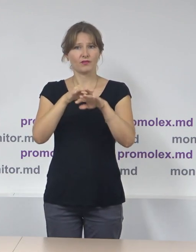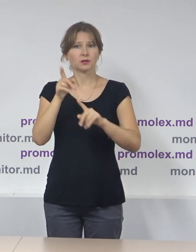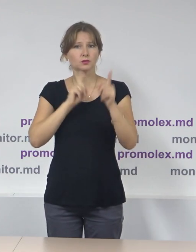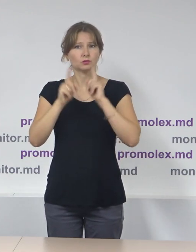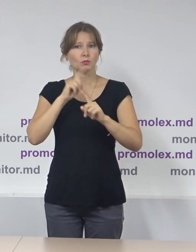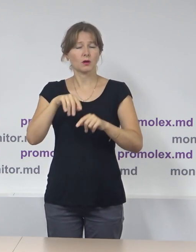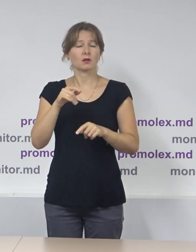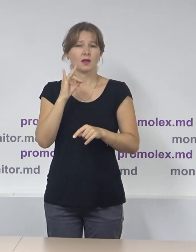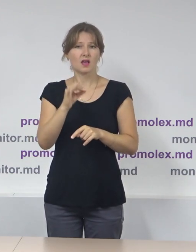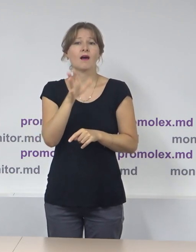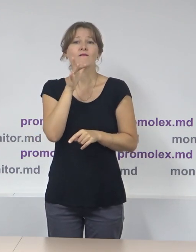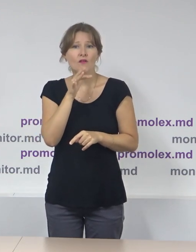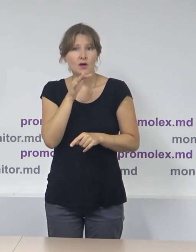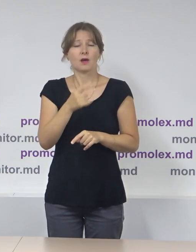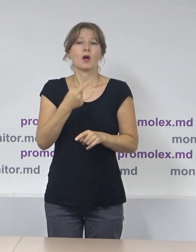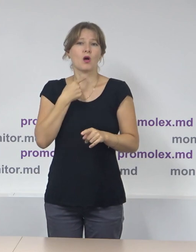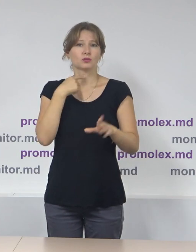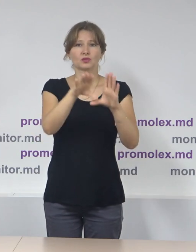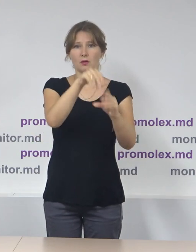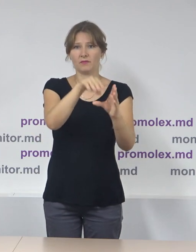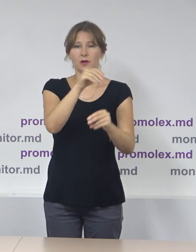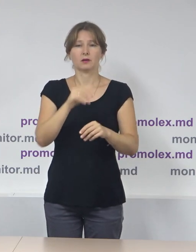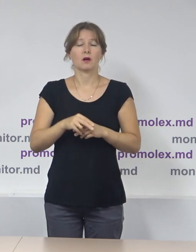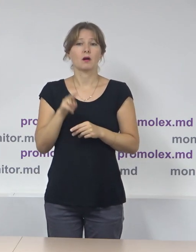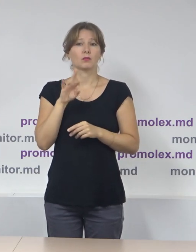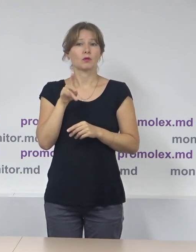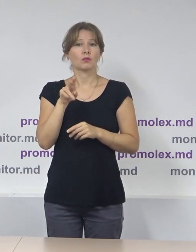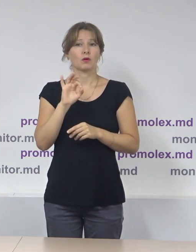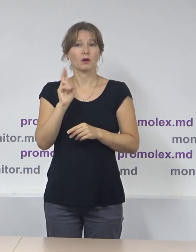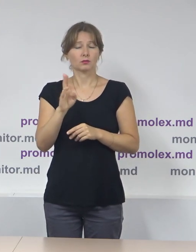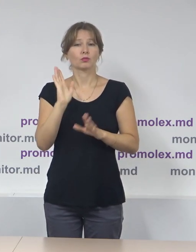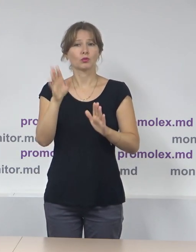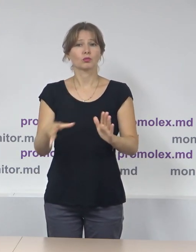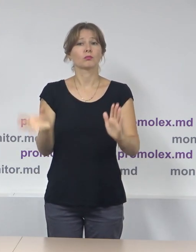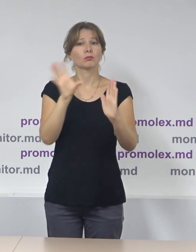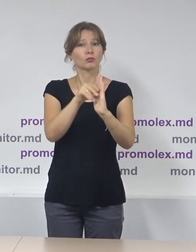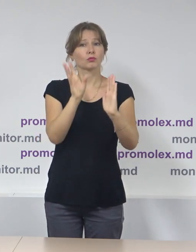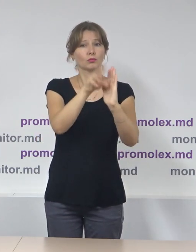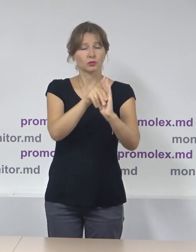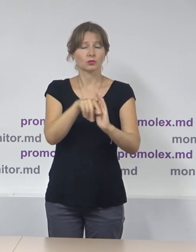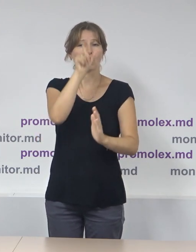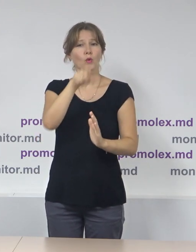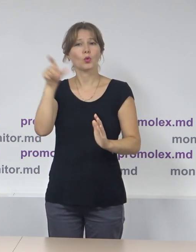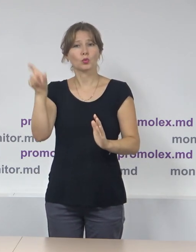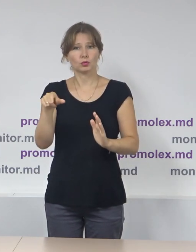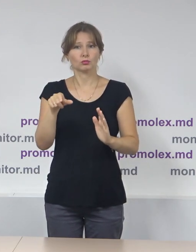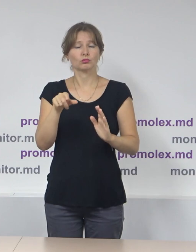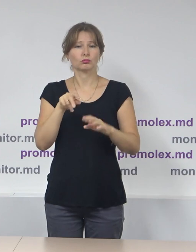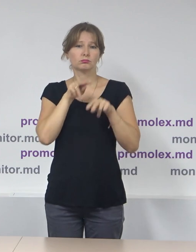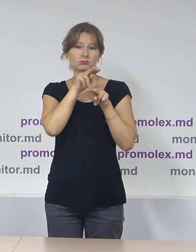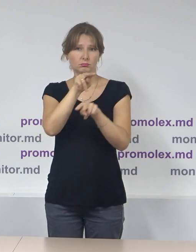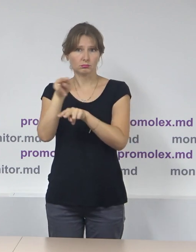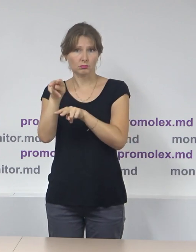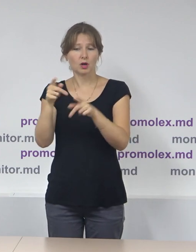adică în ziua alegerilor. Promolec va avea implicați în această misiune de observare echipă